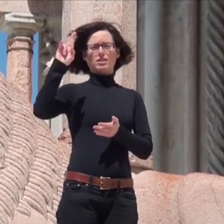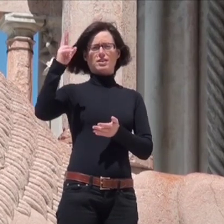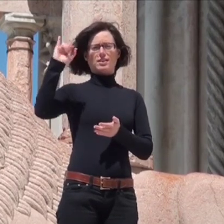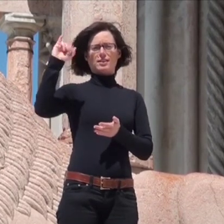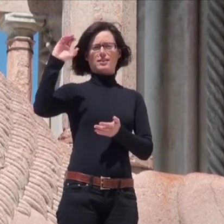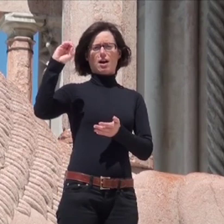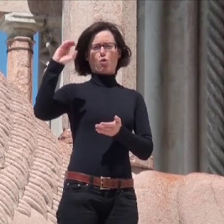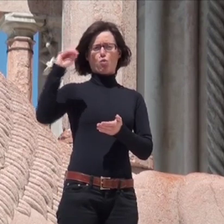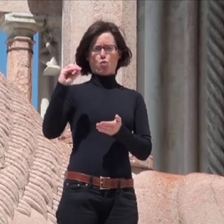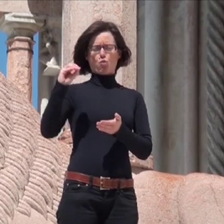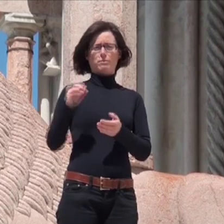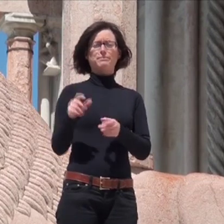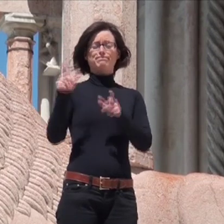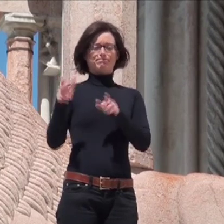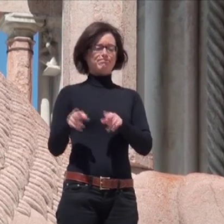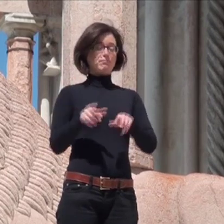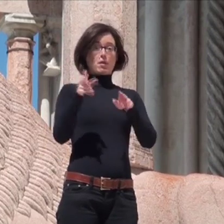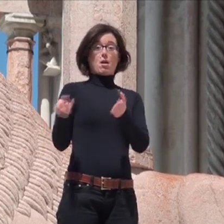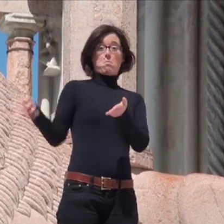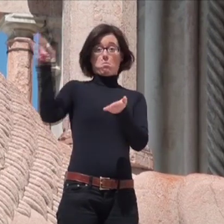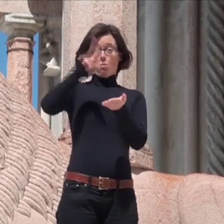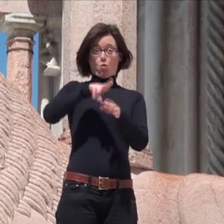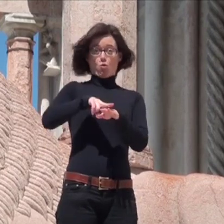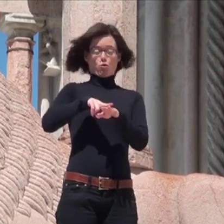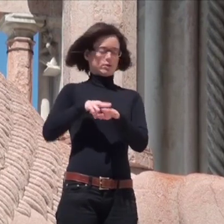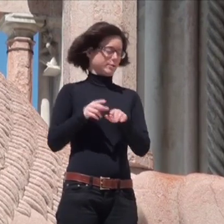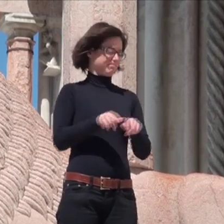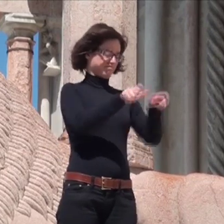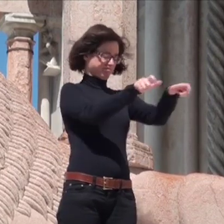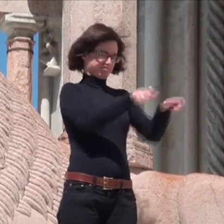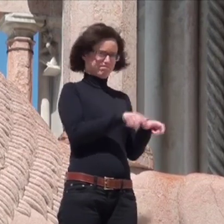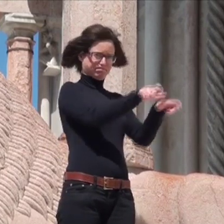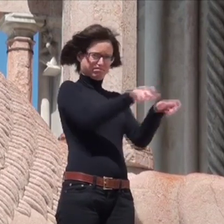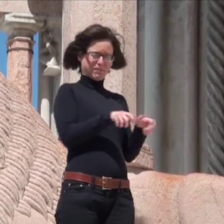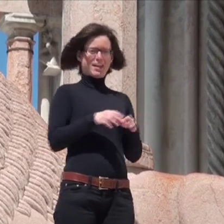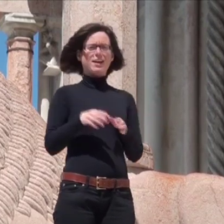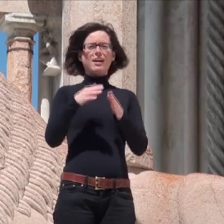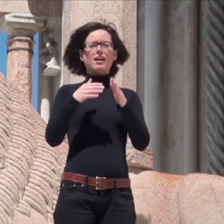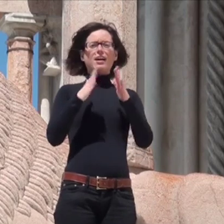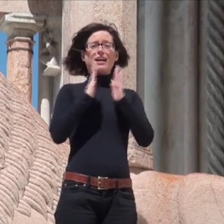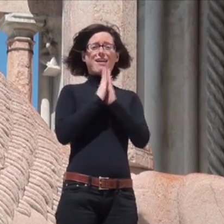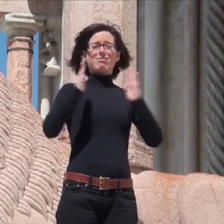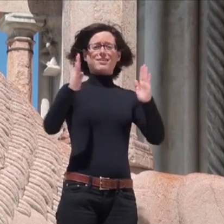Su tali fondamenta venne innalzata nel secolo VI una basilica a trenavate, dedicata a San Lorenzo.